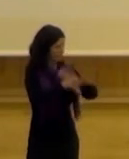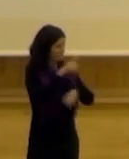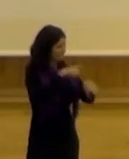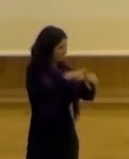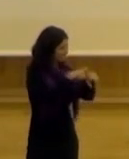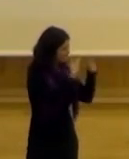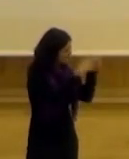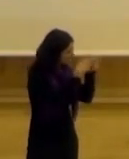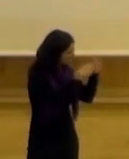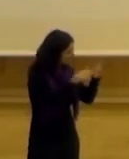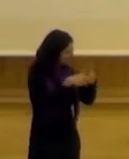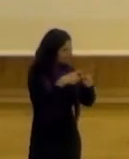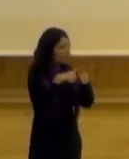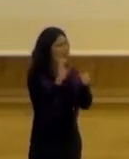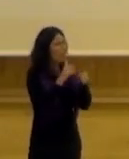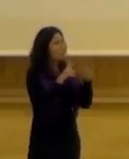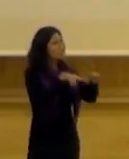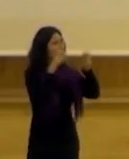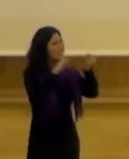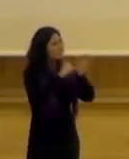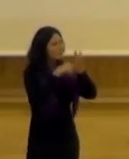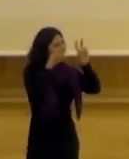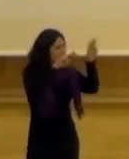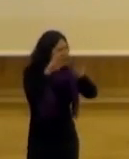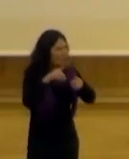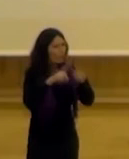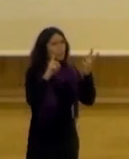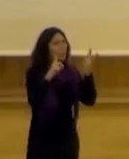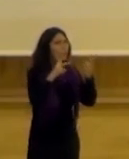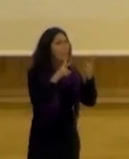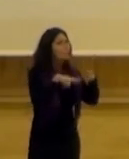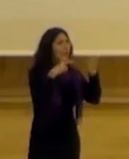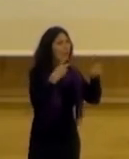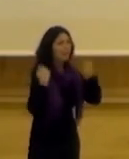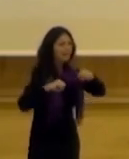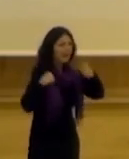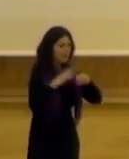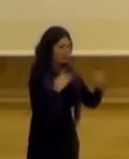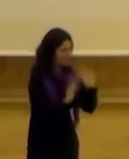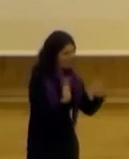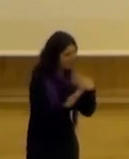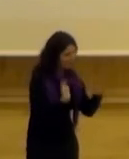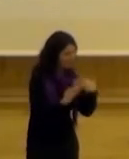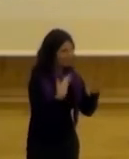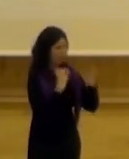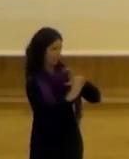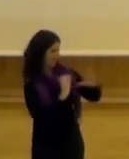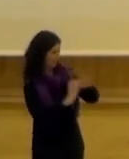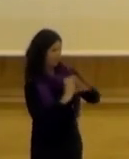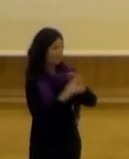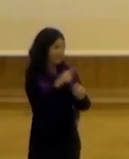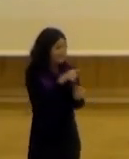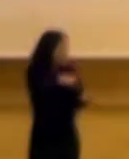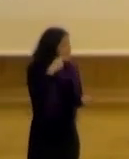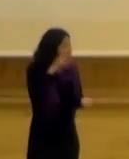epistemologías como le llaman o esas nuevas pedagogías o ese nuevo entrenamiento del diálogo y de la comunicación entonces yo creo que lo que tienen estas